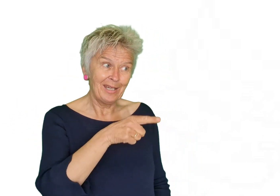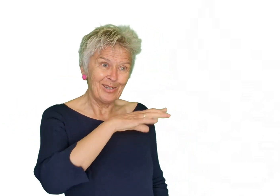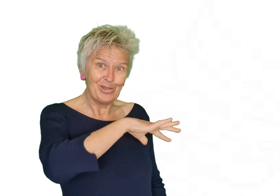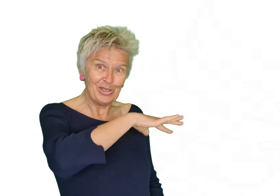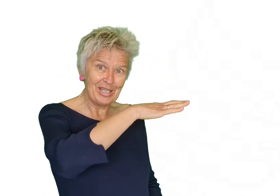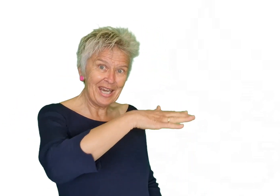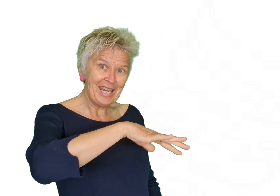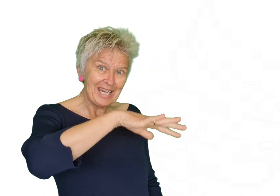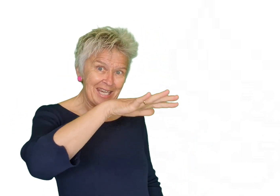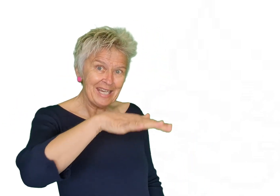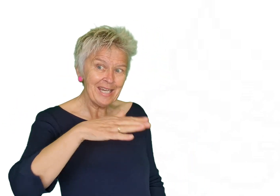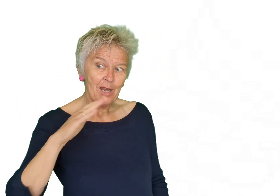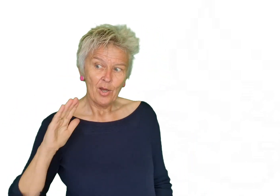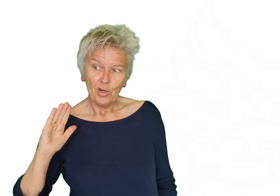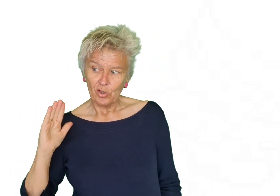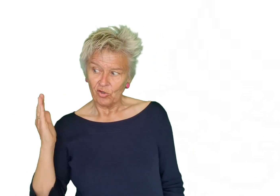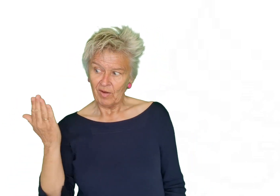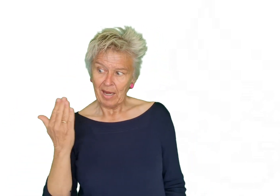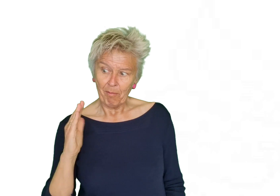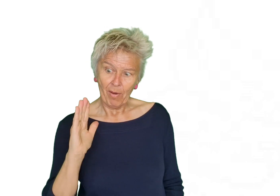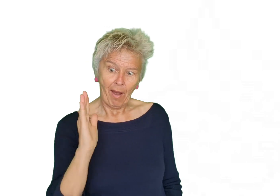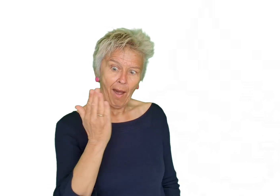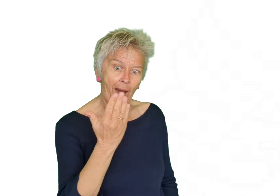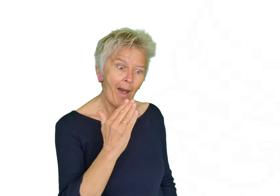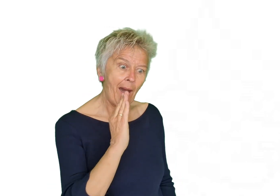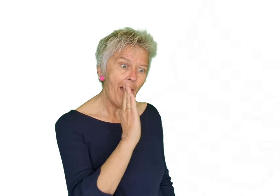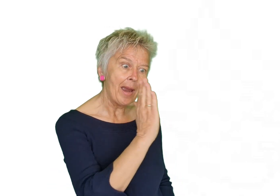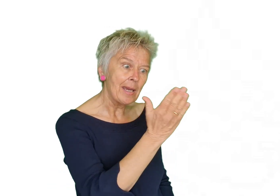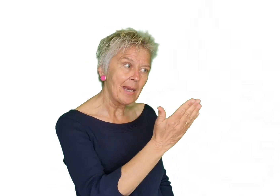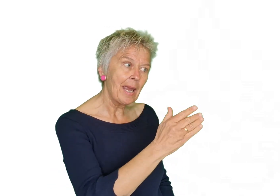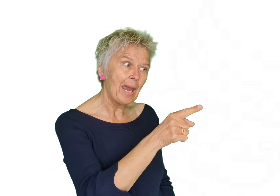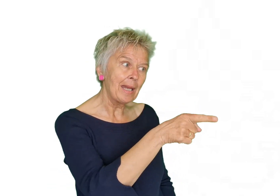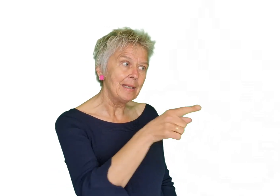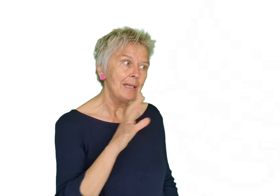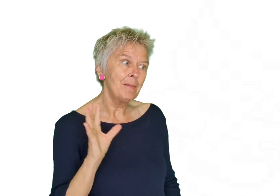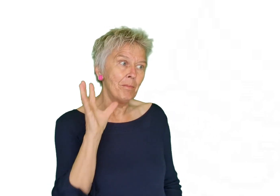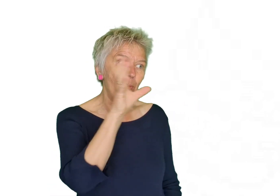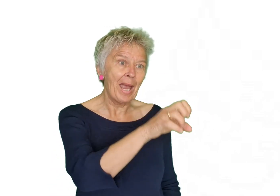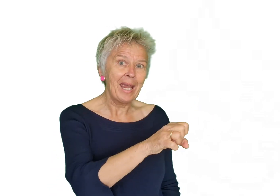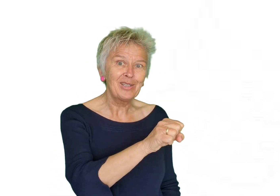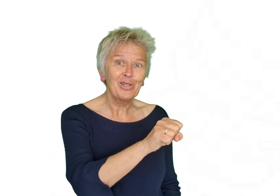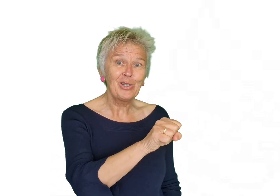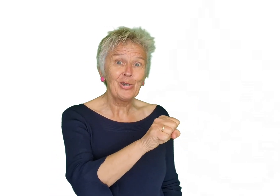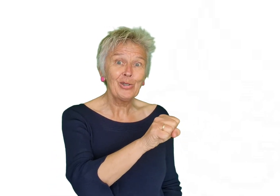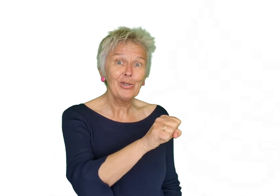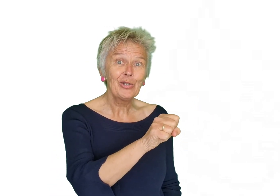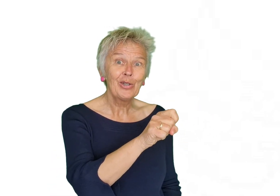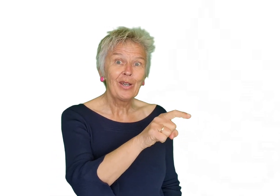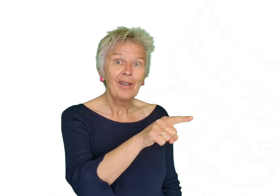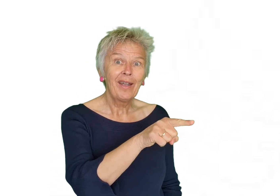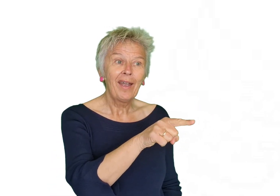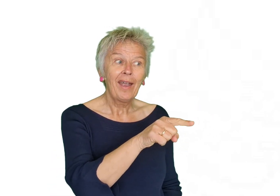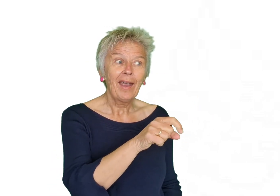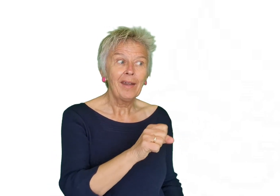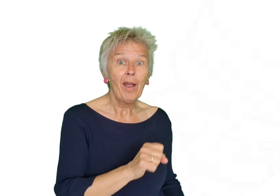de zee zwemmen haaien en die bijten je En dan,